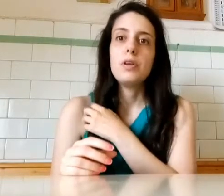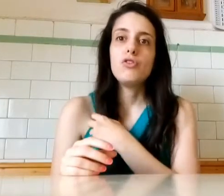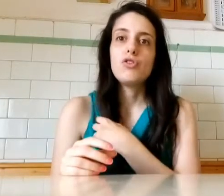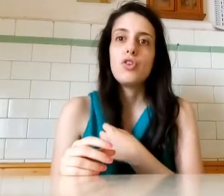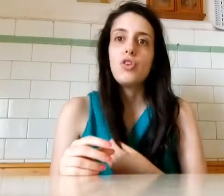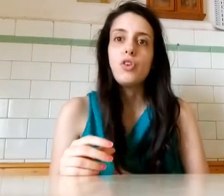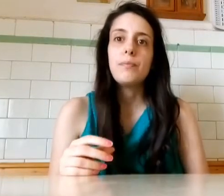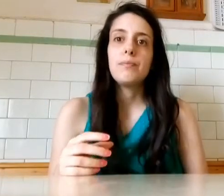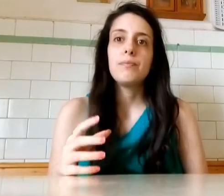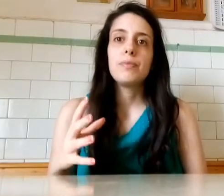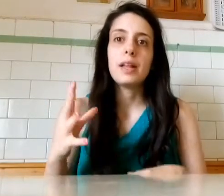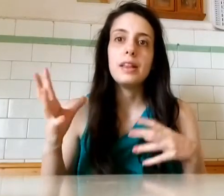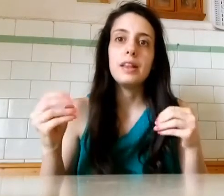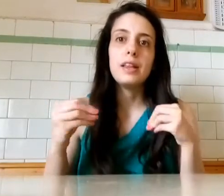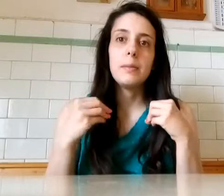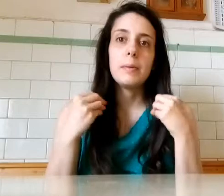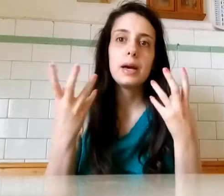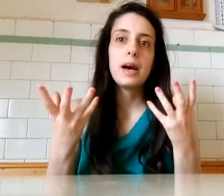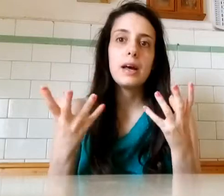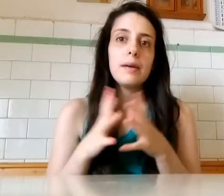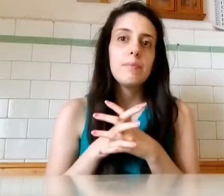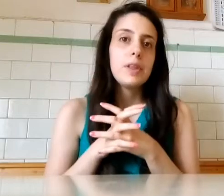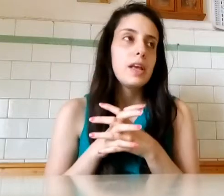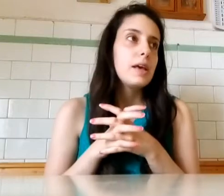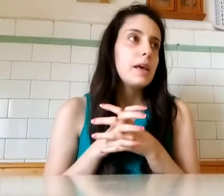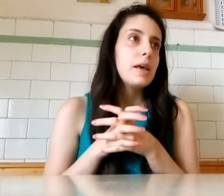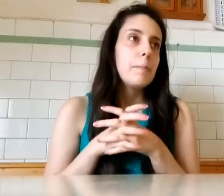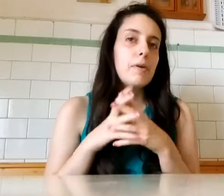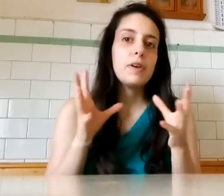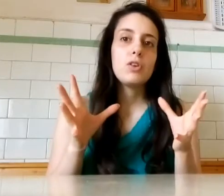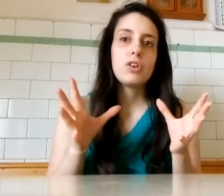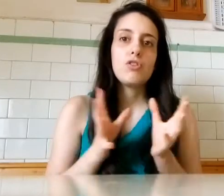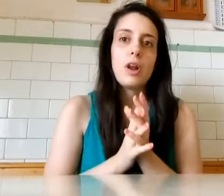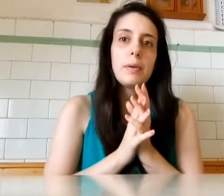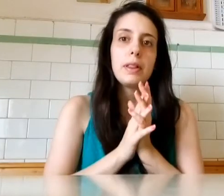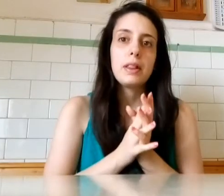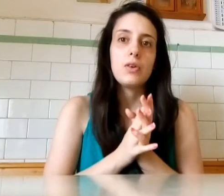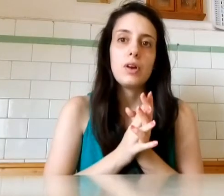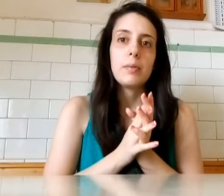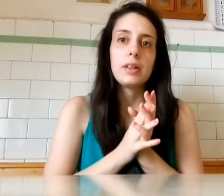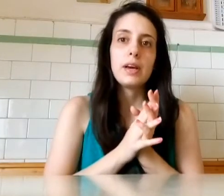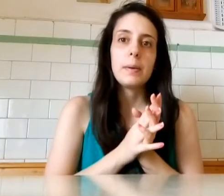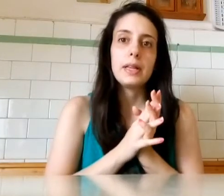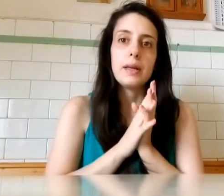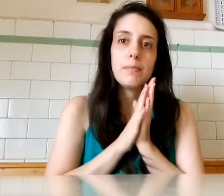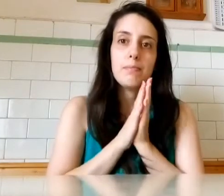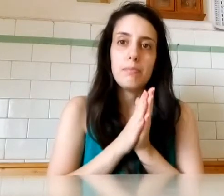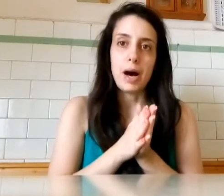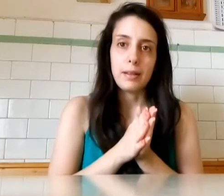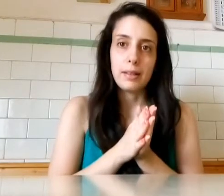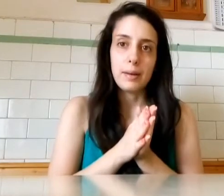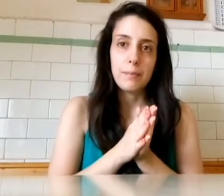Comincio a sentirmi mancare E poi vedo che ho la pressione praticamente bassa